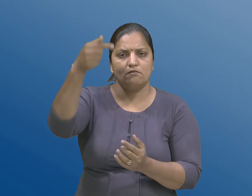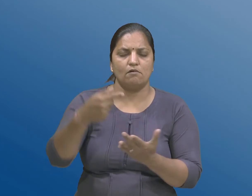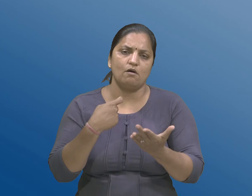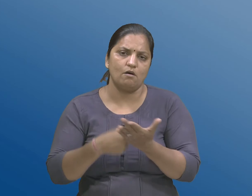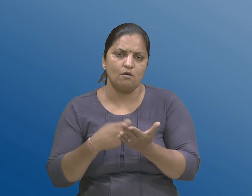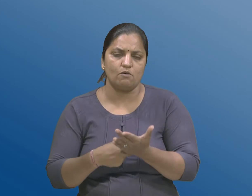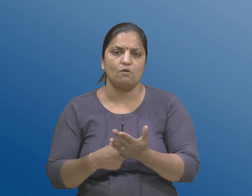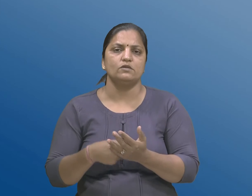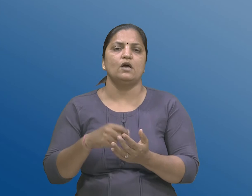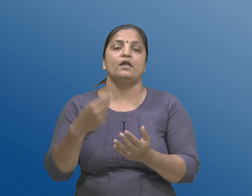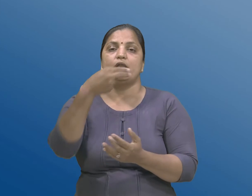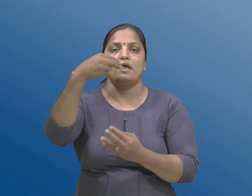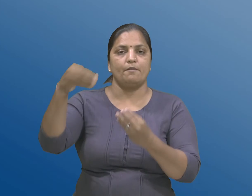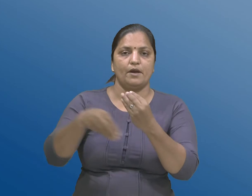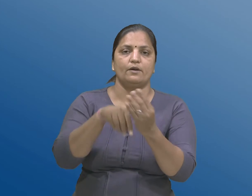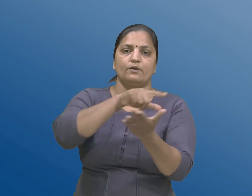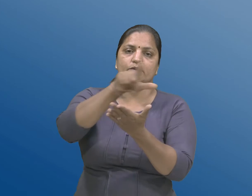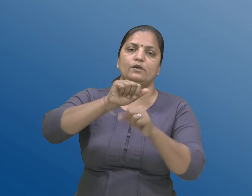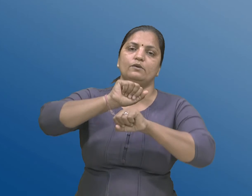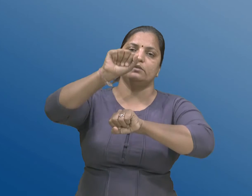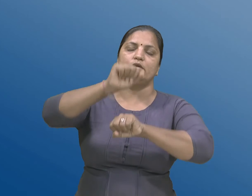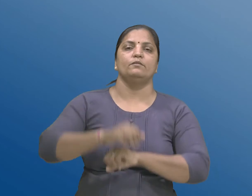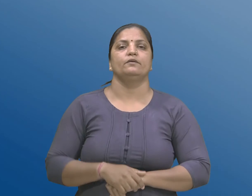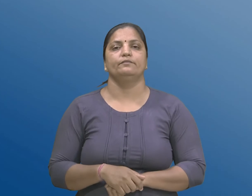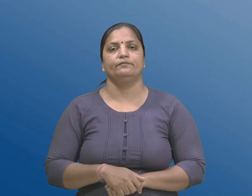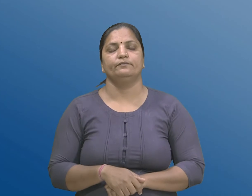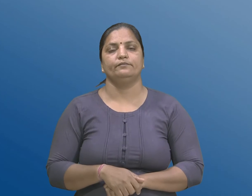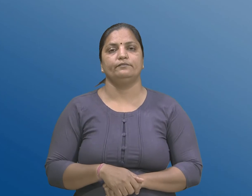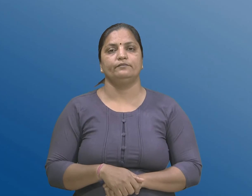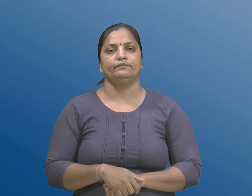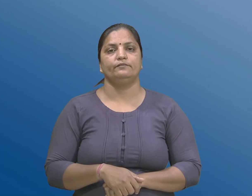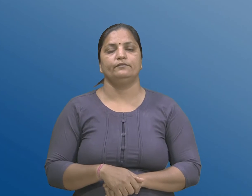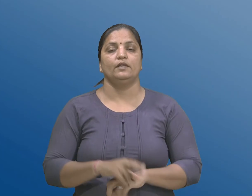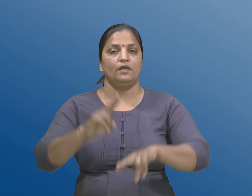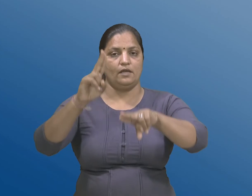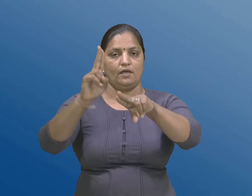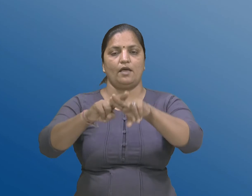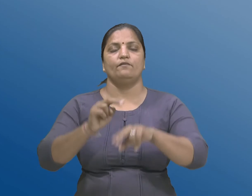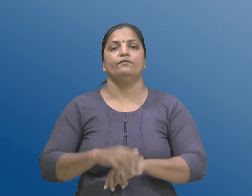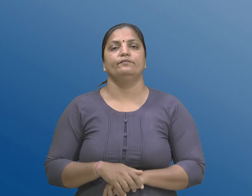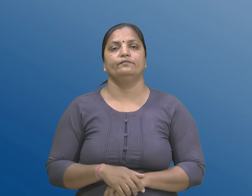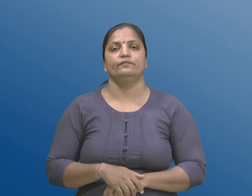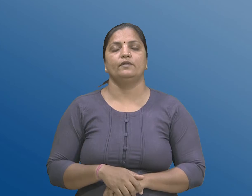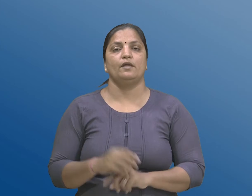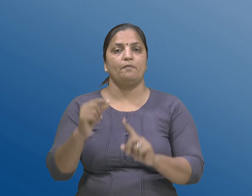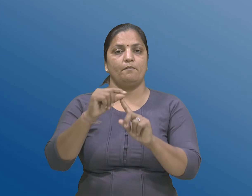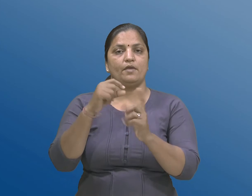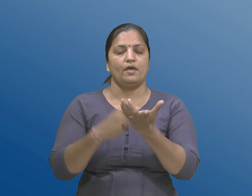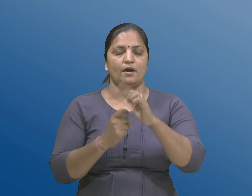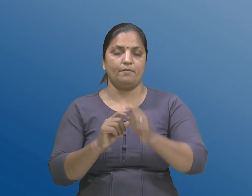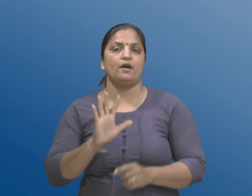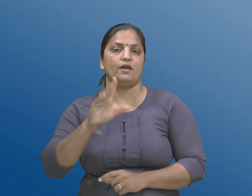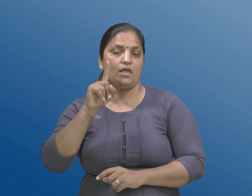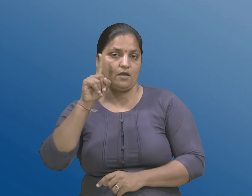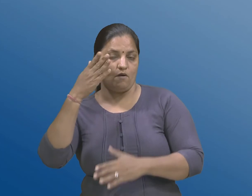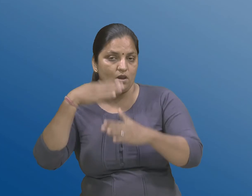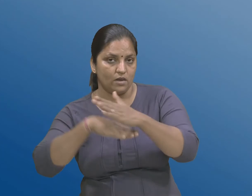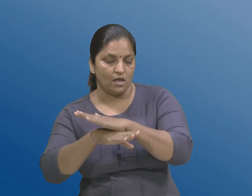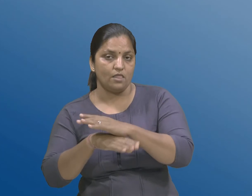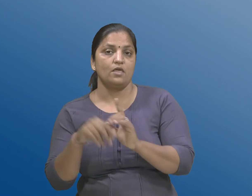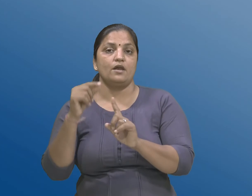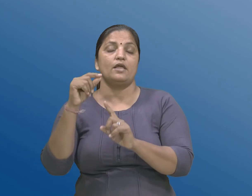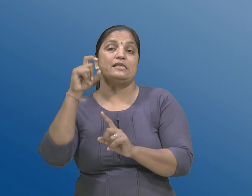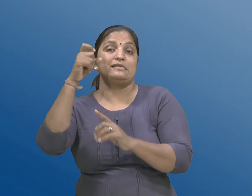नौधनी